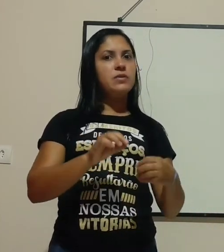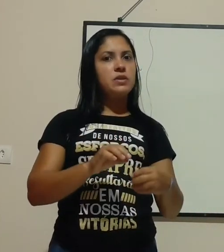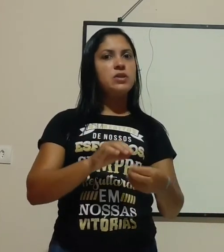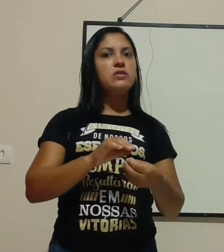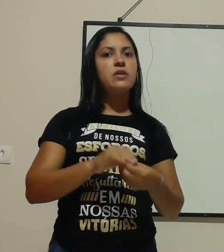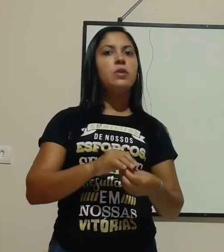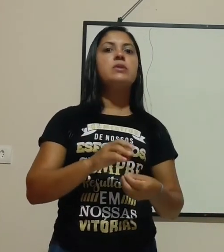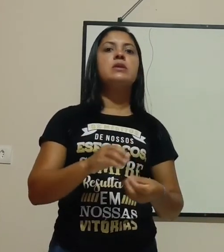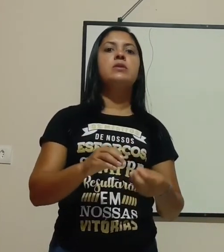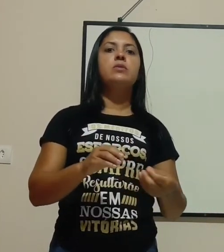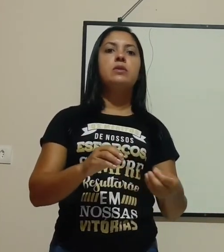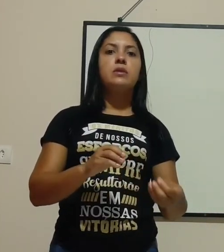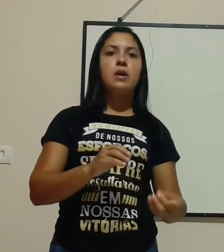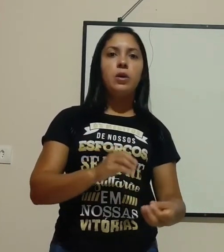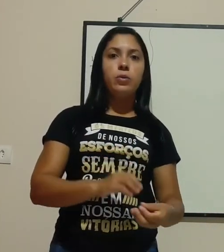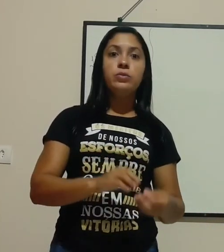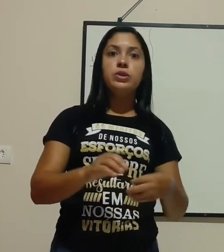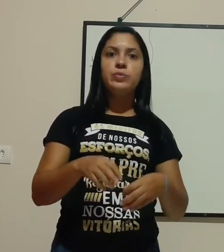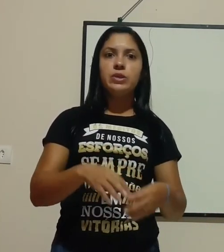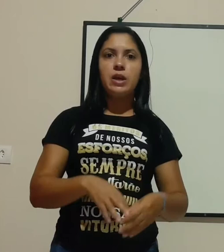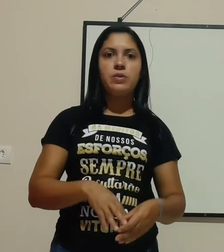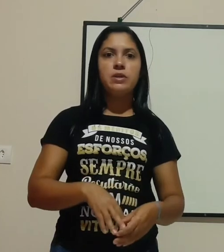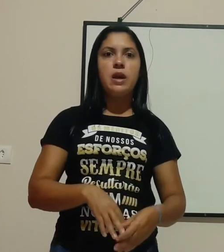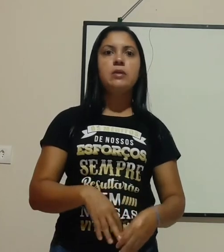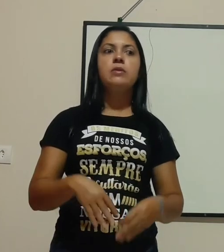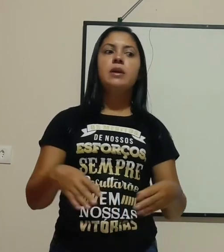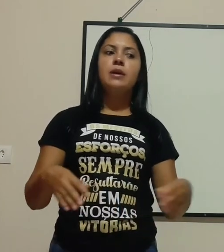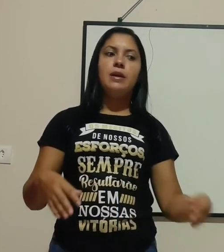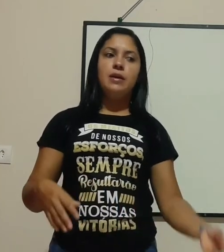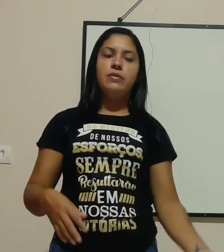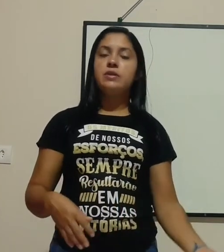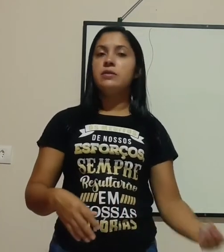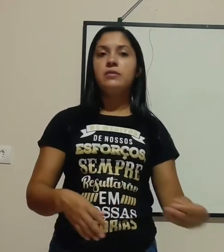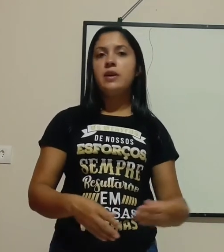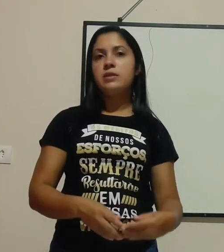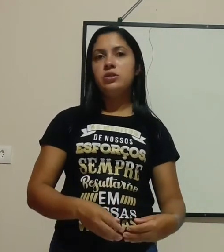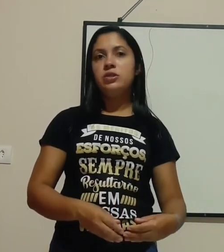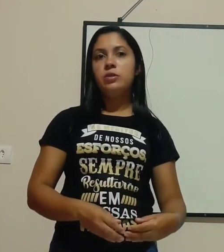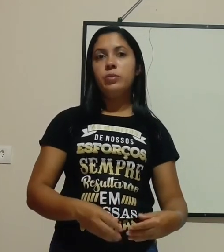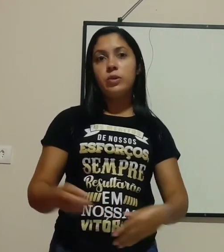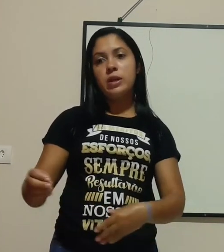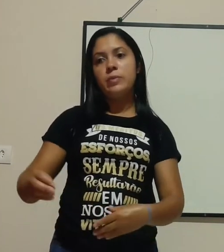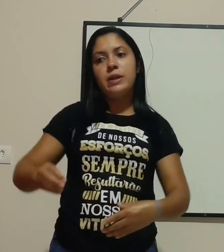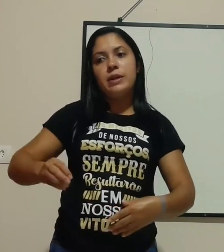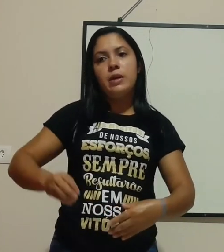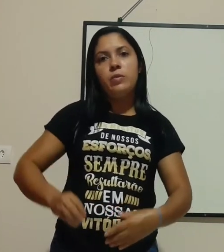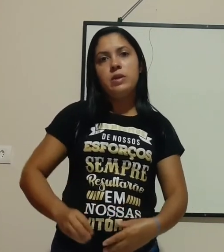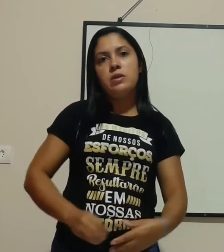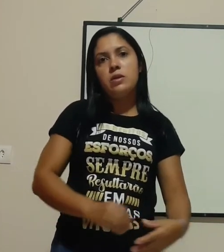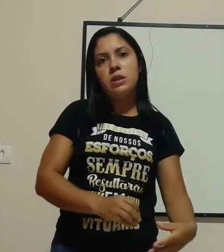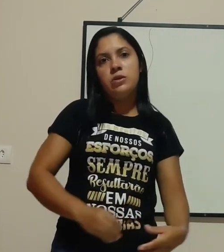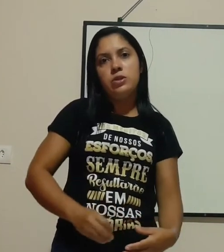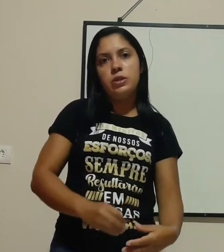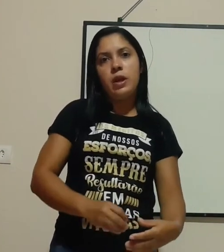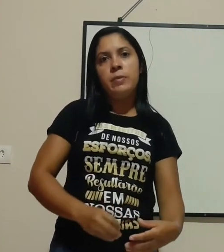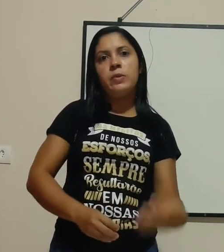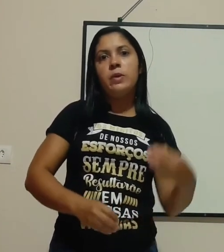você estiver usando algum tipo de calçado, você não vai sentir. Por quê? Porque ele é um isolante térmico